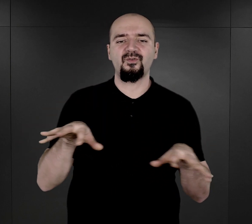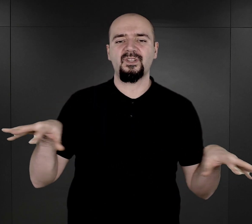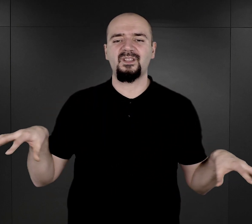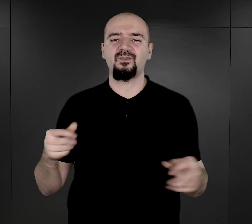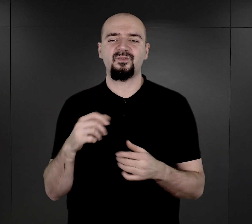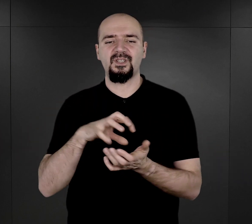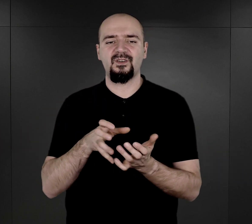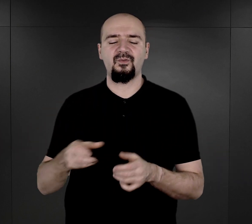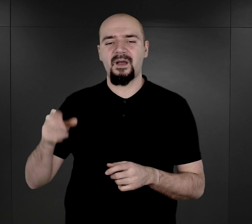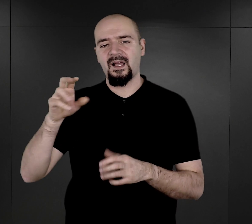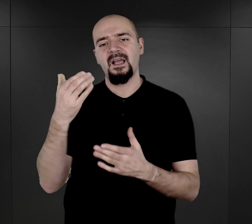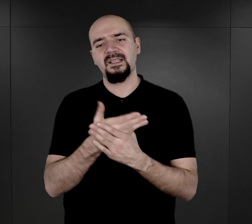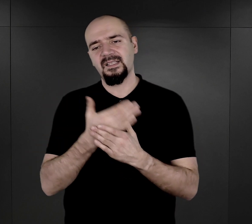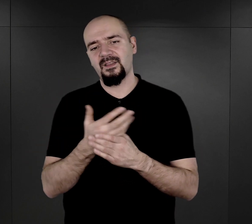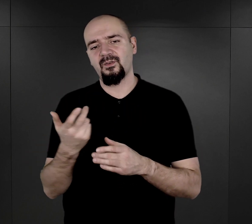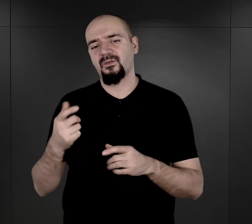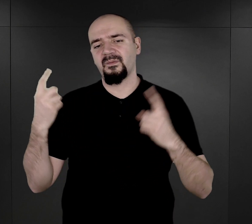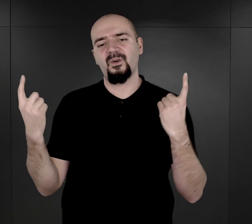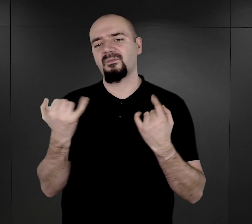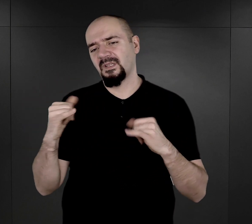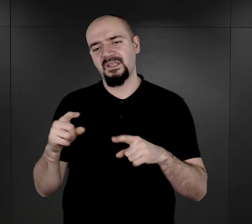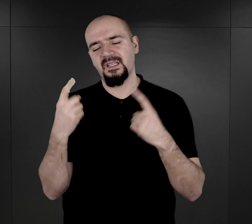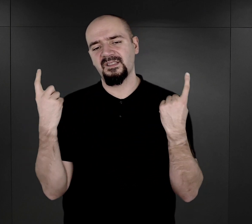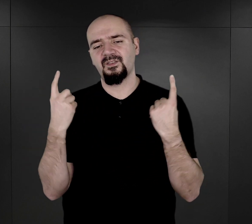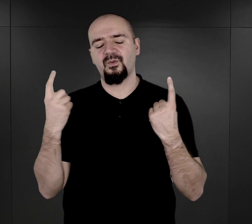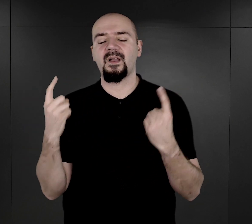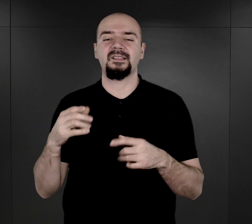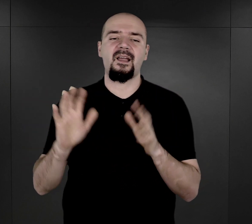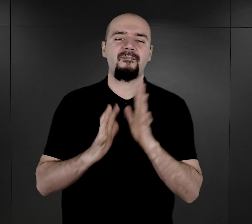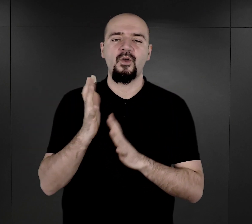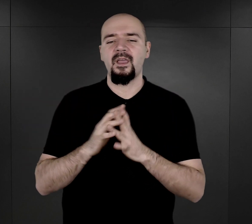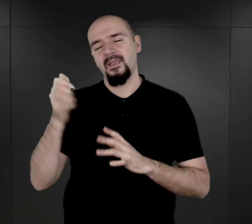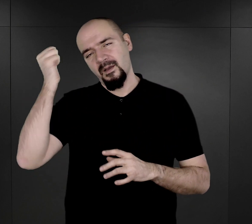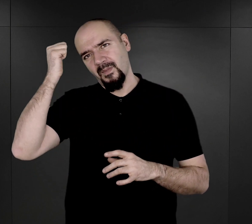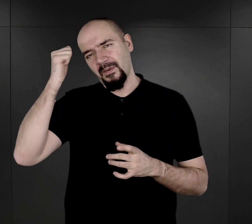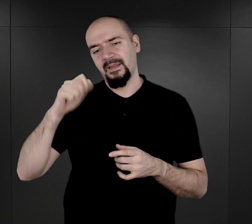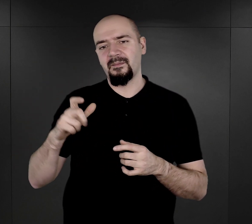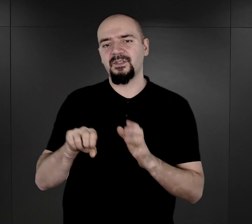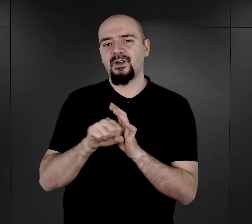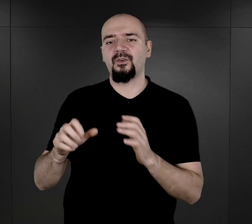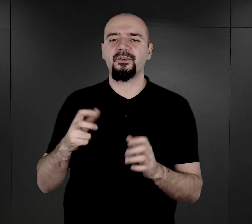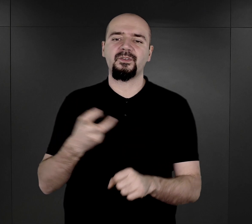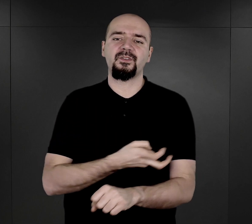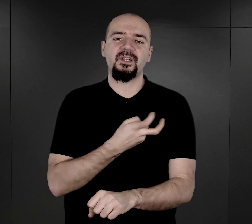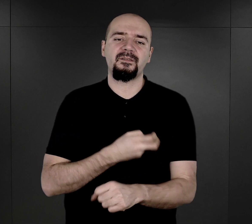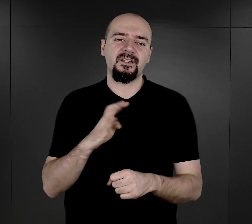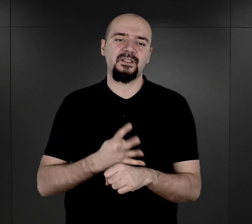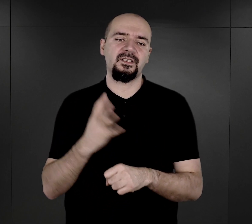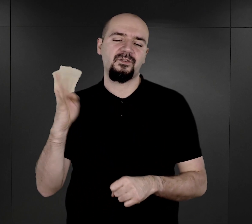Romu ze względu na inną sytuację wojenną. Pamiętajmy, że od czerwca 1944 roku otworzony